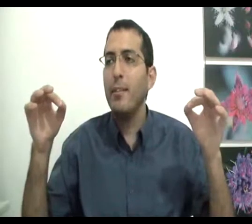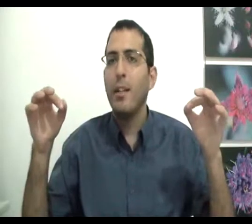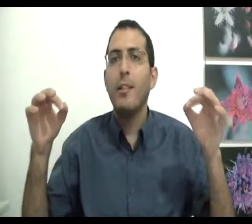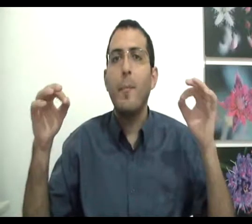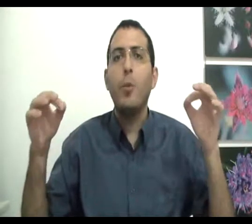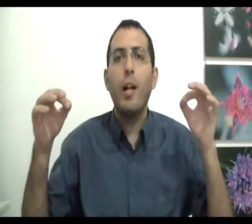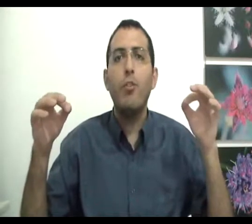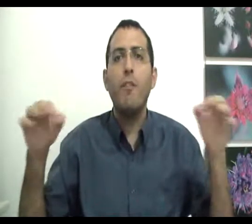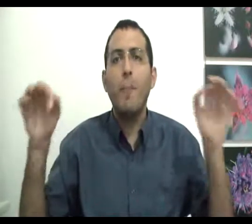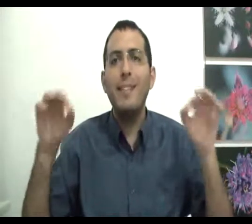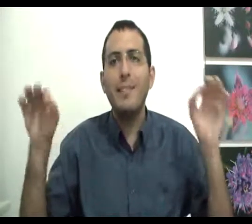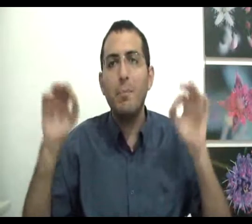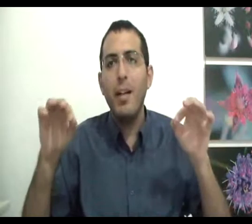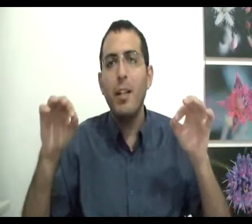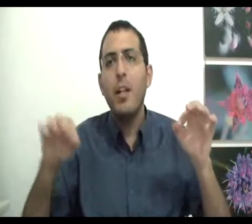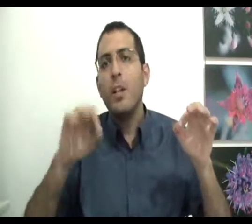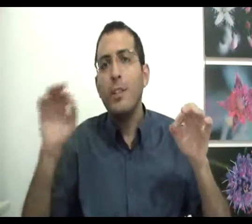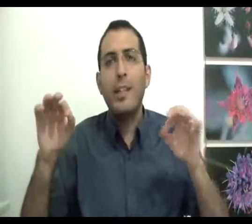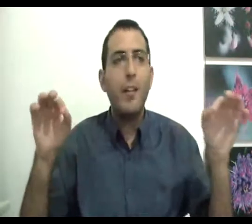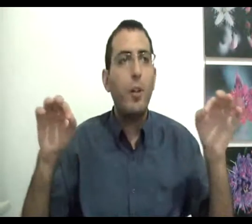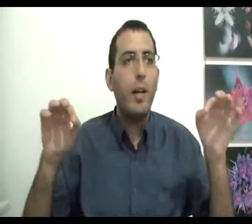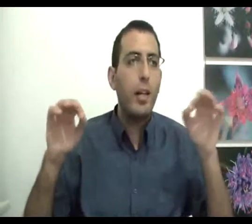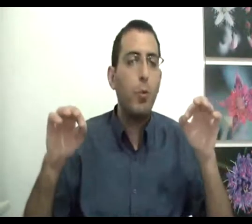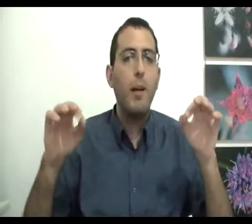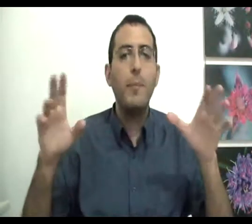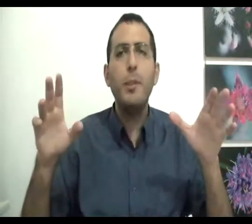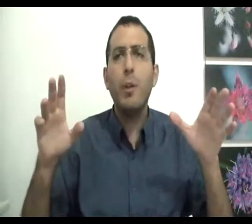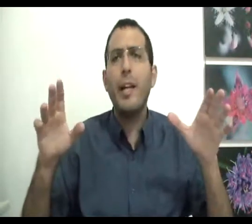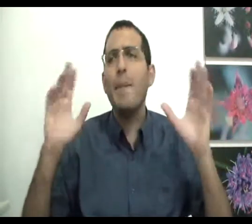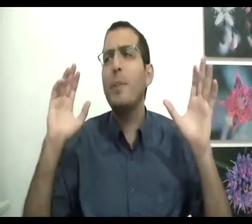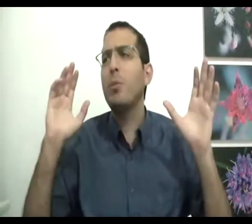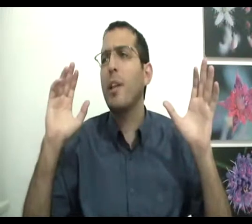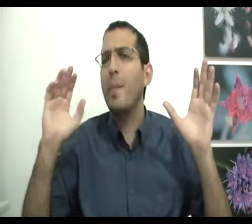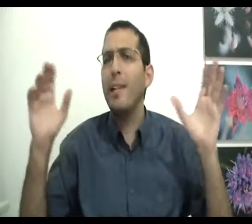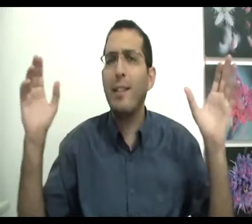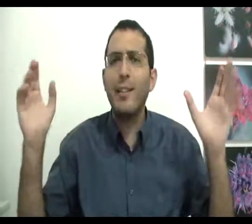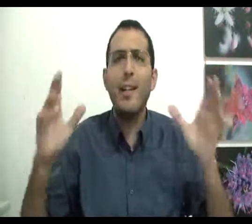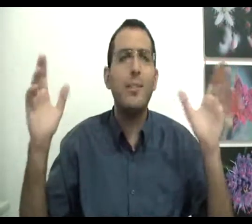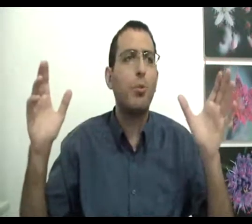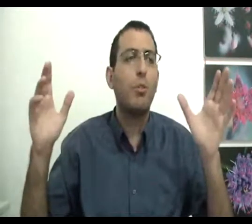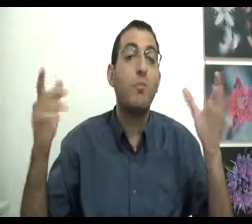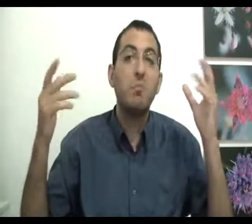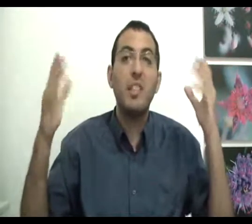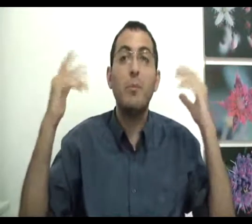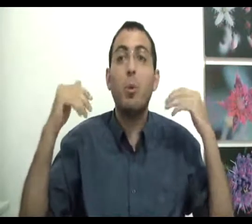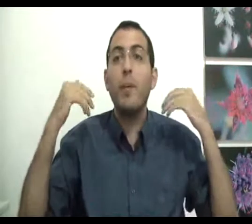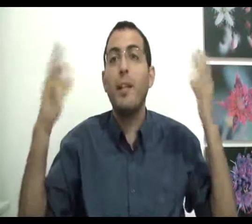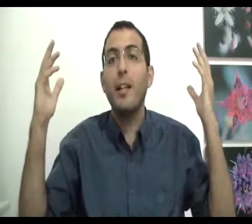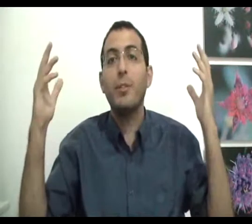תמיד נוכל לשאול ומה הסיבה שזה כך ולא אחרת לדוגמה מישהו יגיד למה המציאות קיימת כדי לעשות טוב סתם, זורקים כדי לעשות